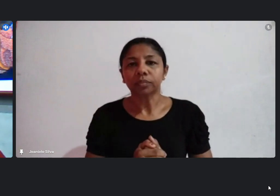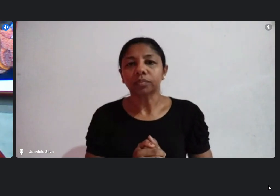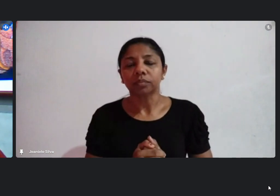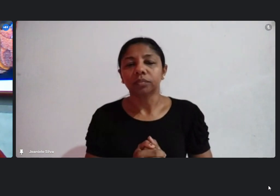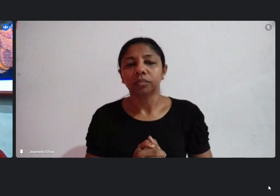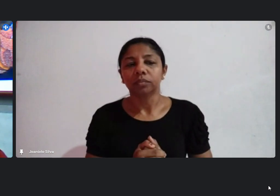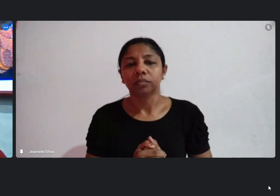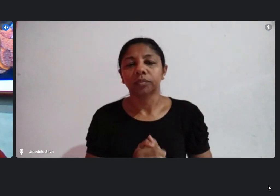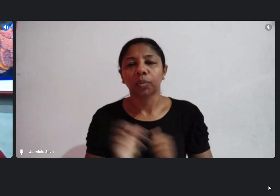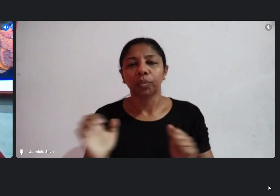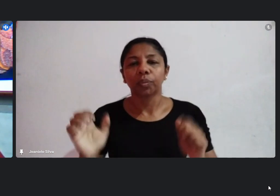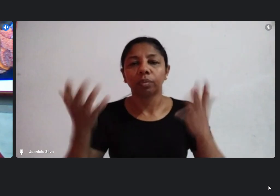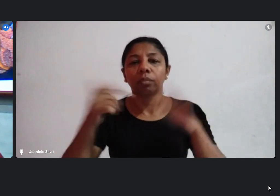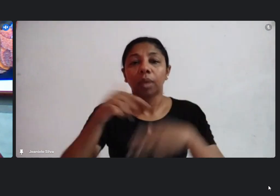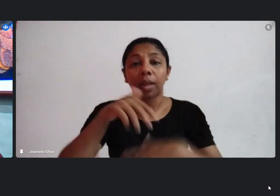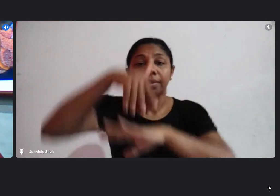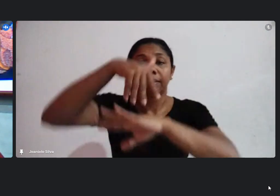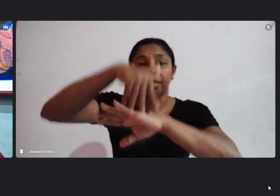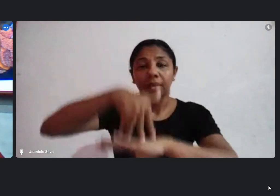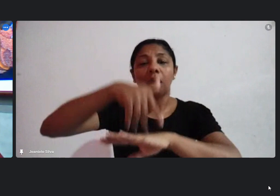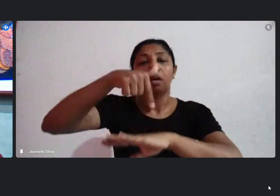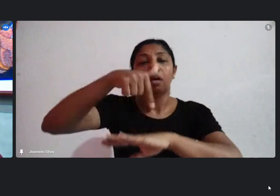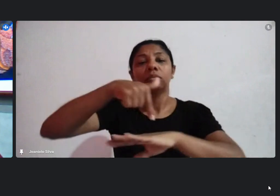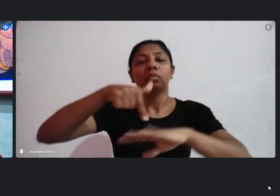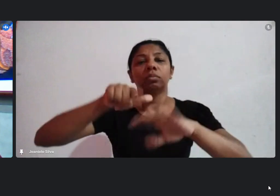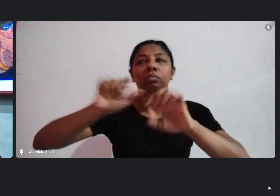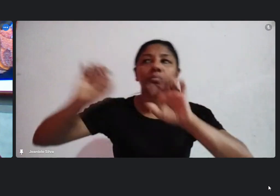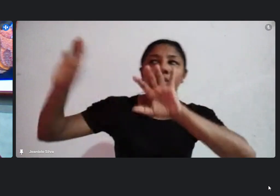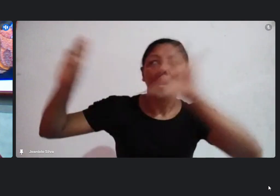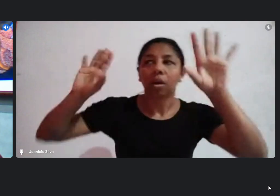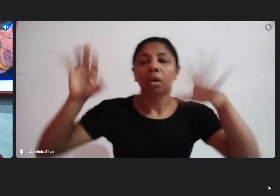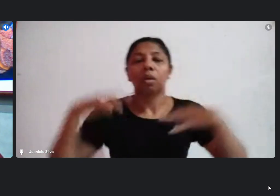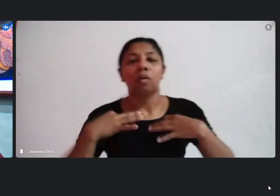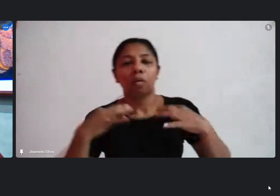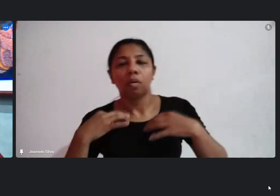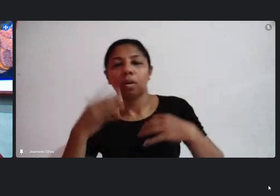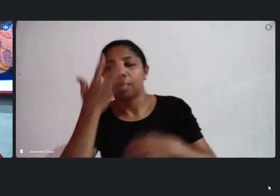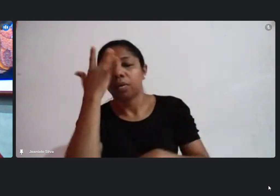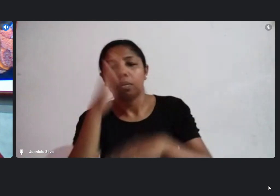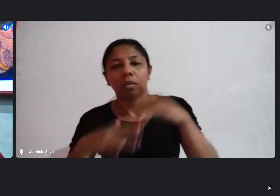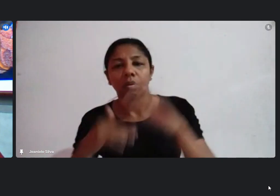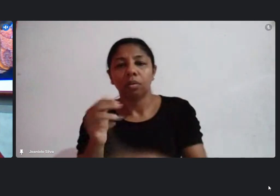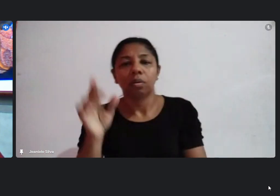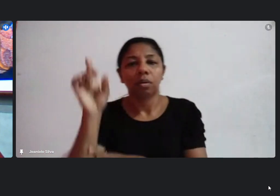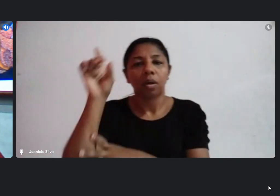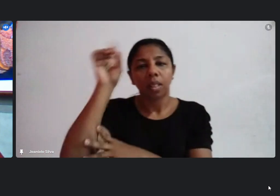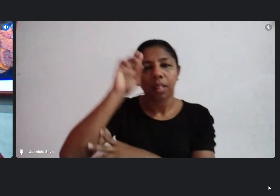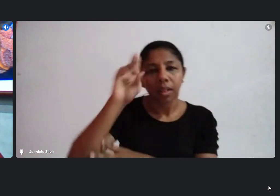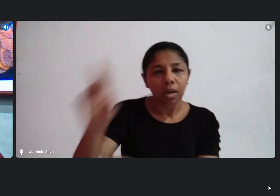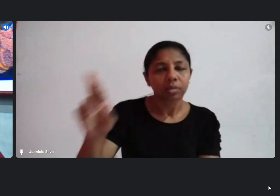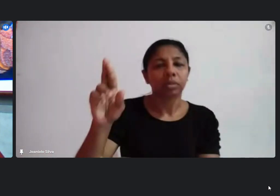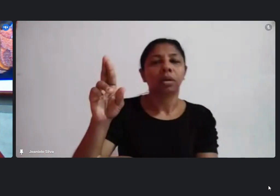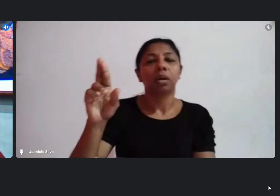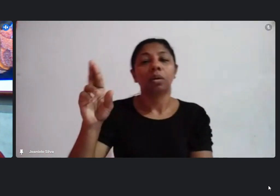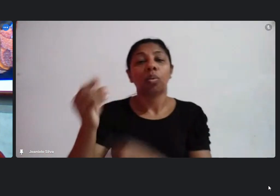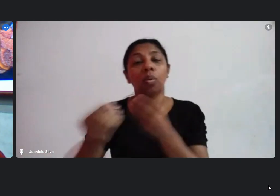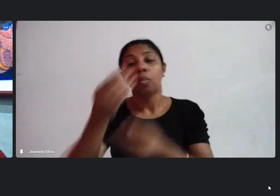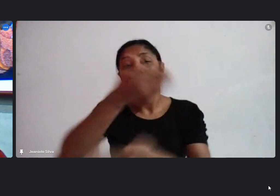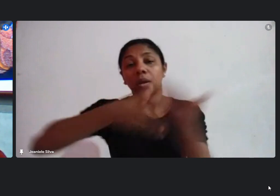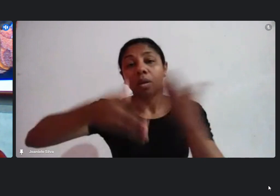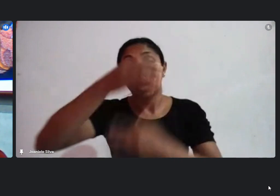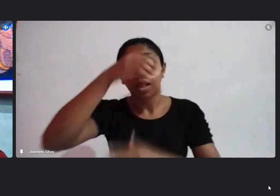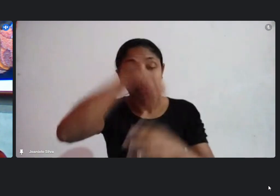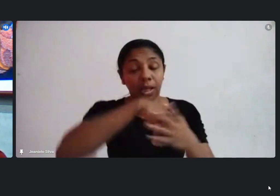espetáculo mesmo como vocês estão pensando por sonografia com figurinista com direção é pensar como a gente dialoga dentro da fala do estado